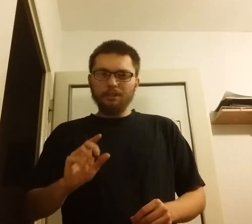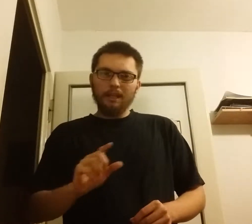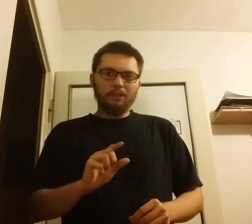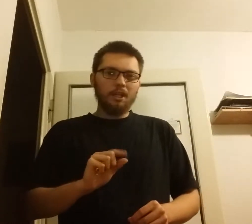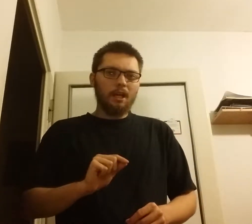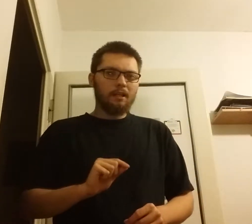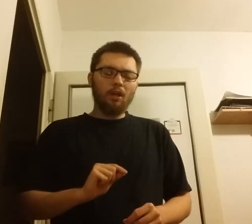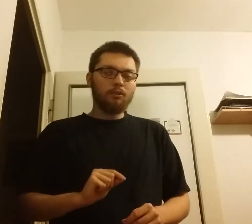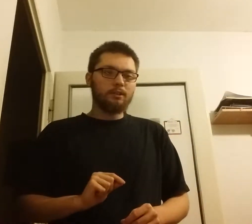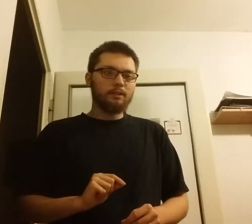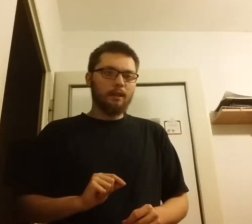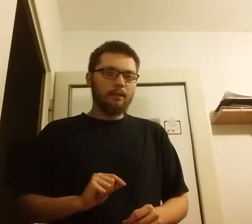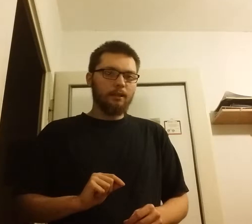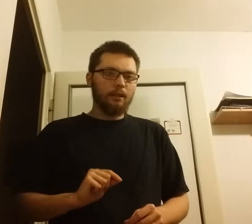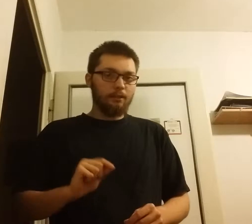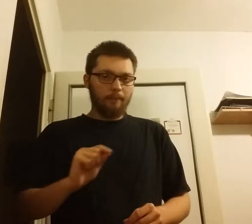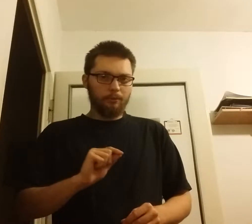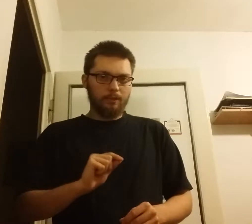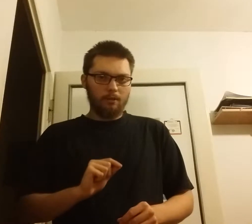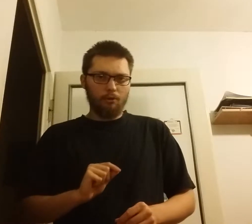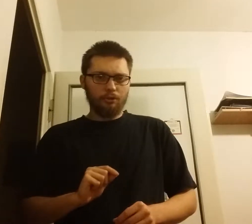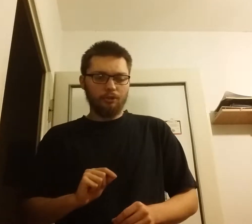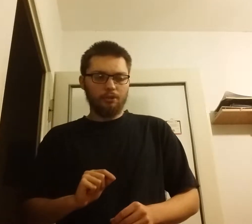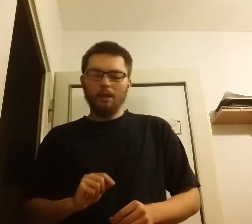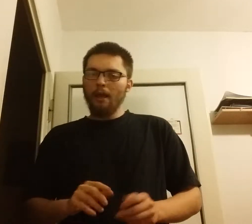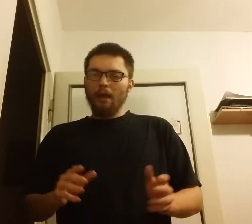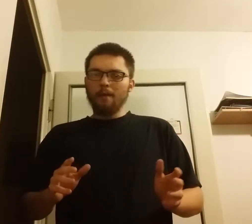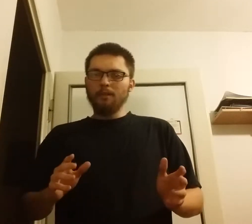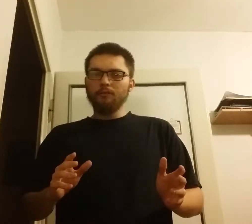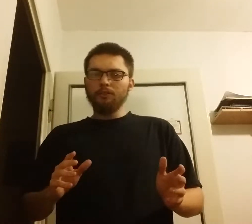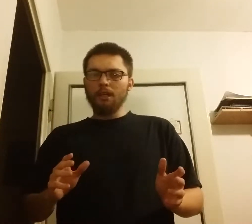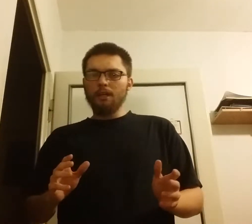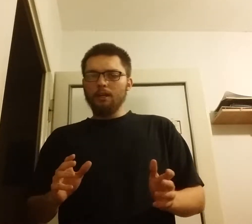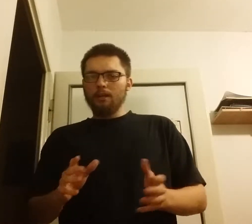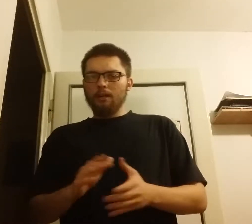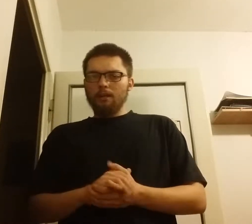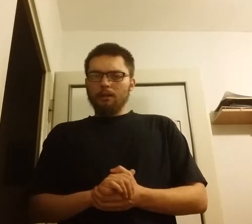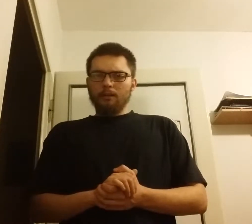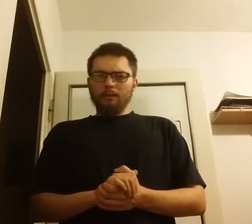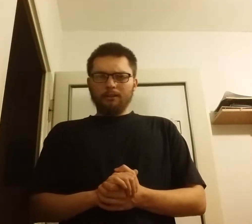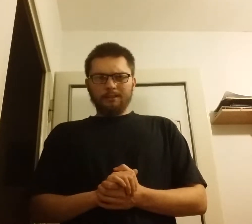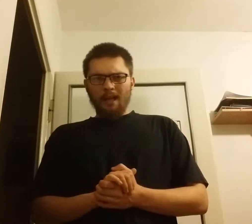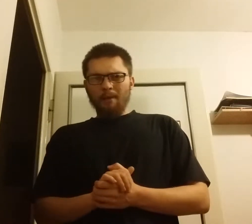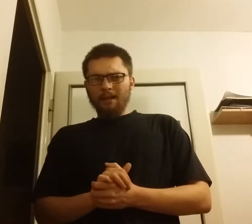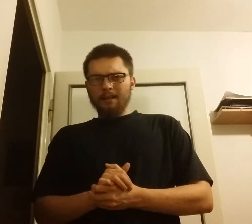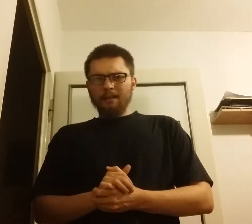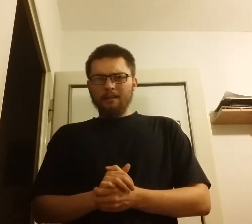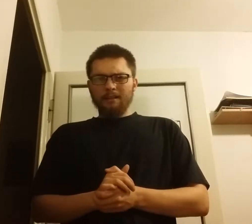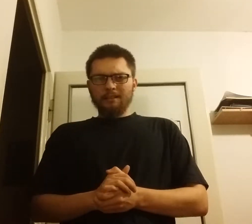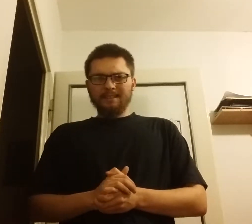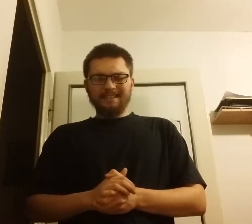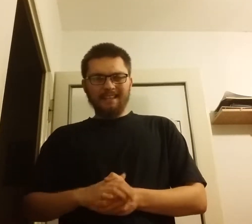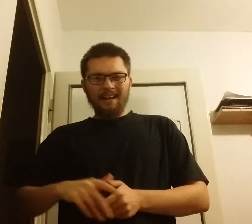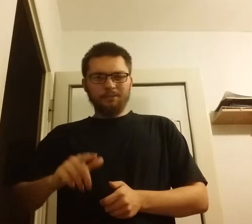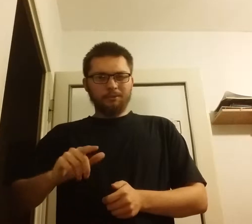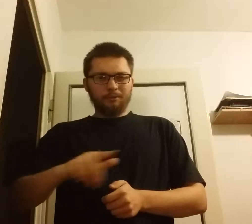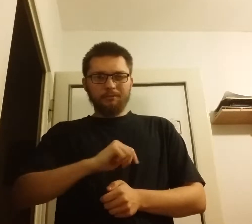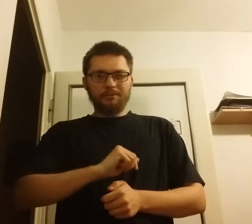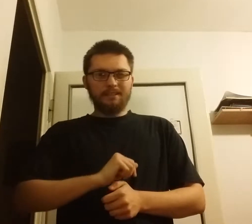nadzieja na odzyskanie niepodległości. A mianowicie zamach stanu w